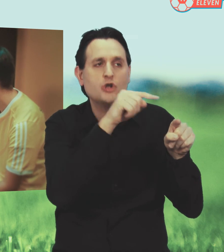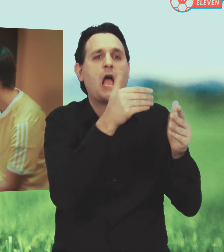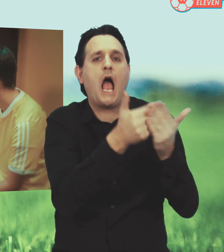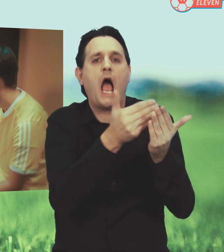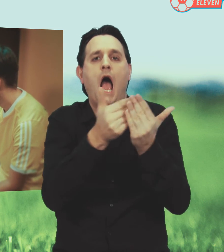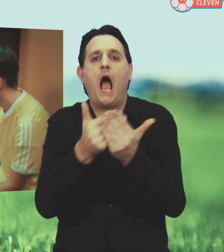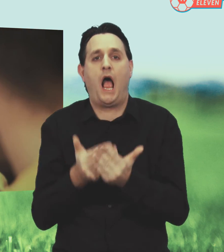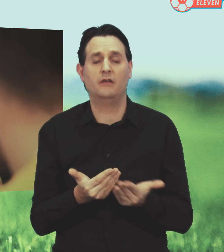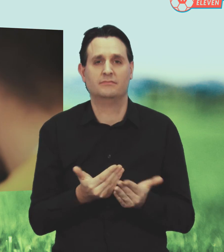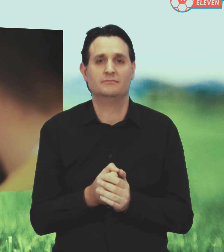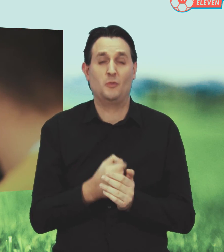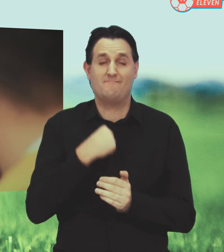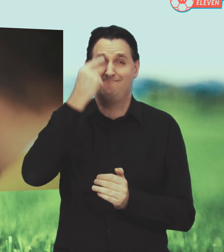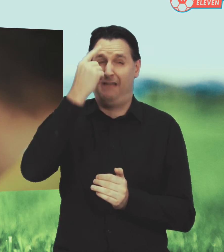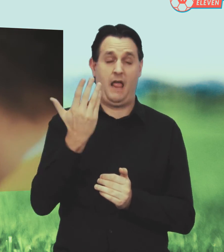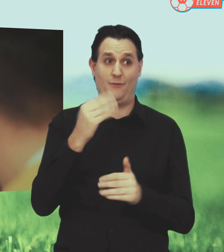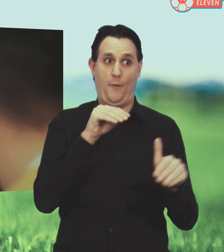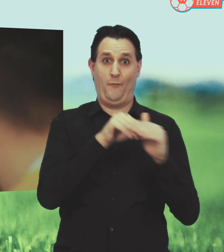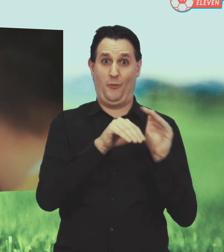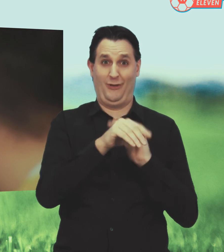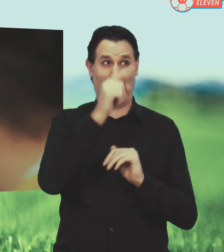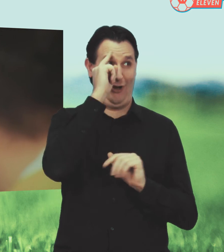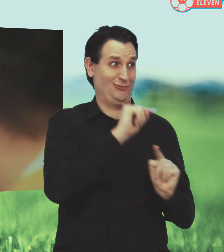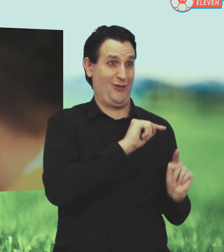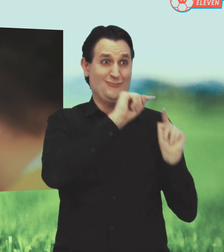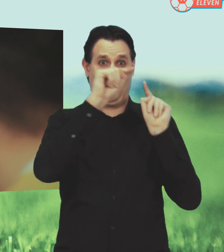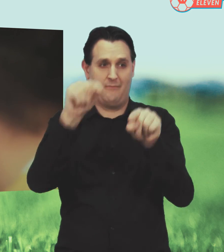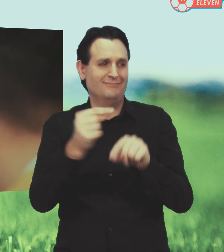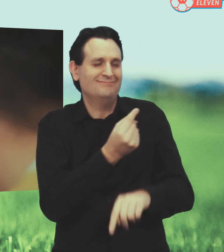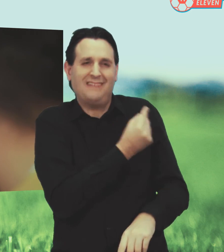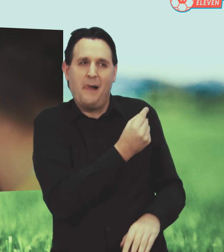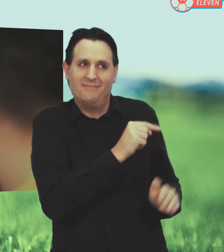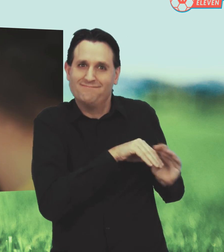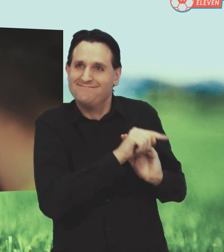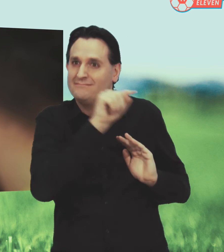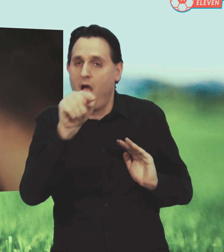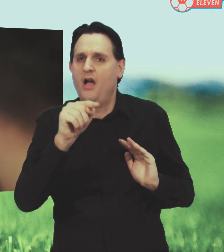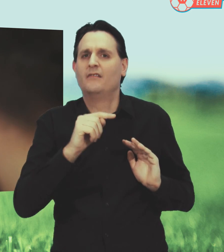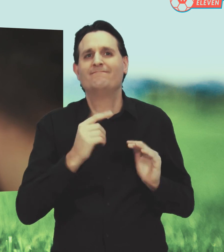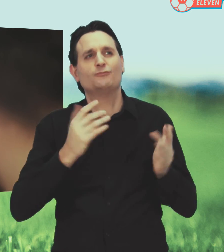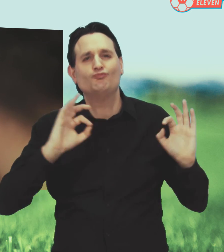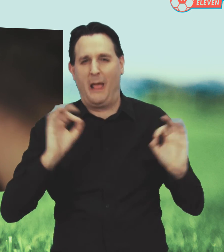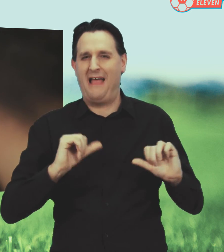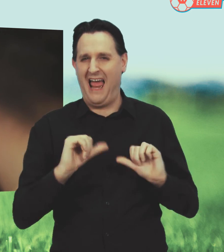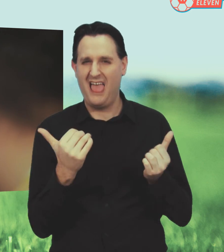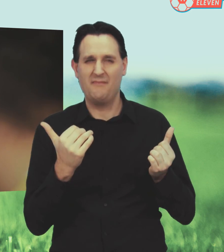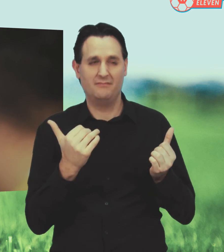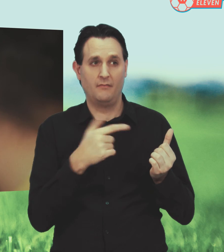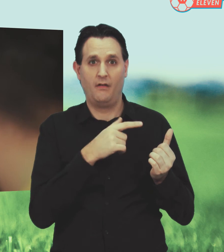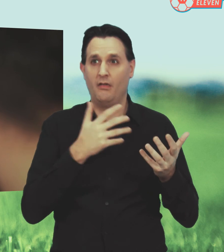und das ist das. Ja, meine, die Flüchtlinge, die nach Deutschland kommen, die haben schlimme Sachen erlebt. Und wenn du denen